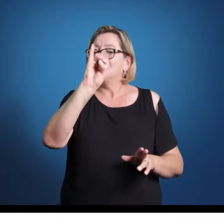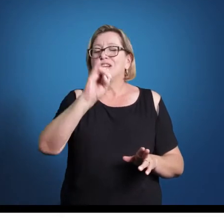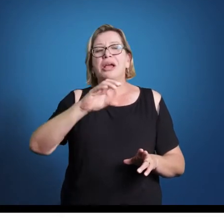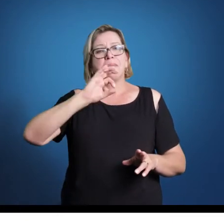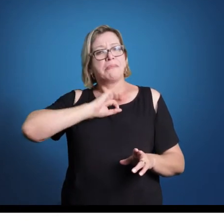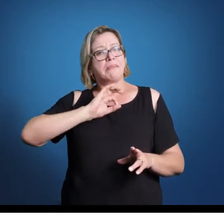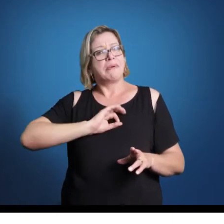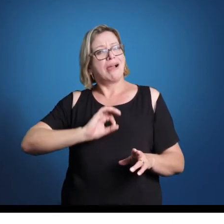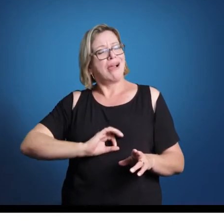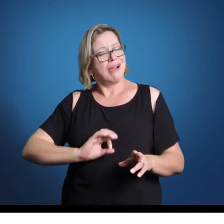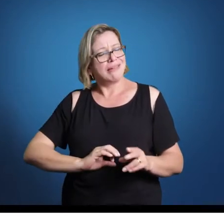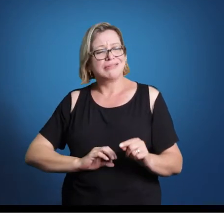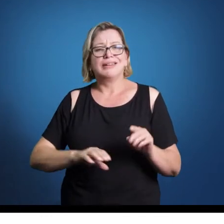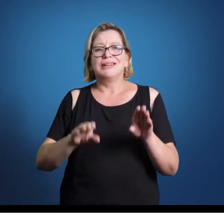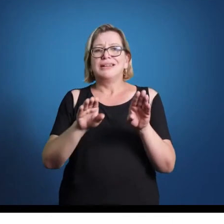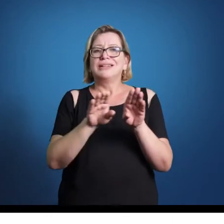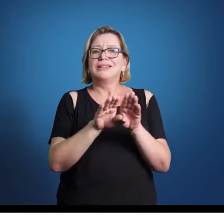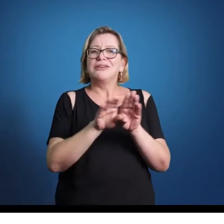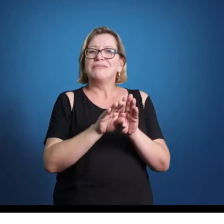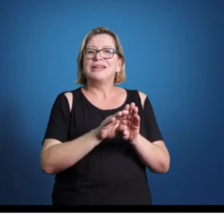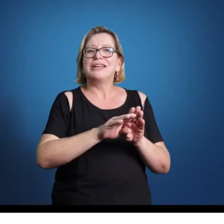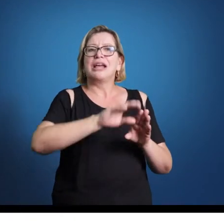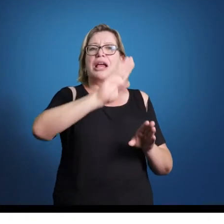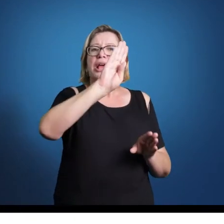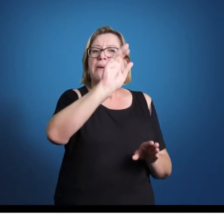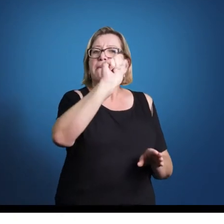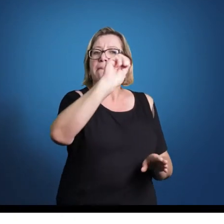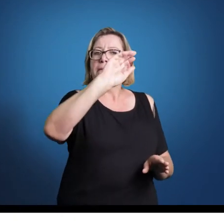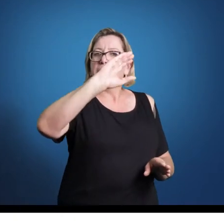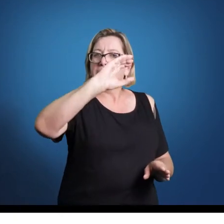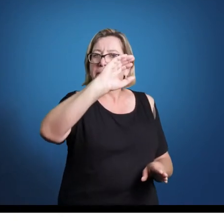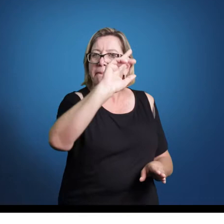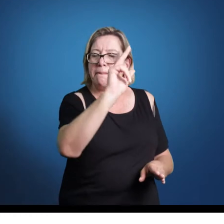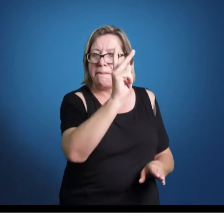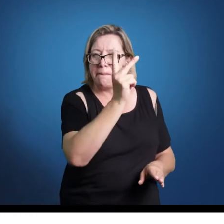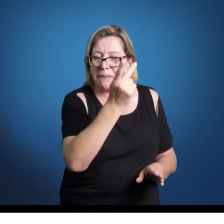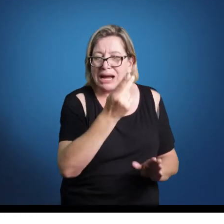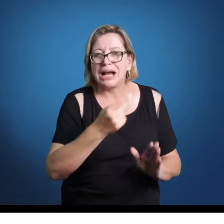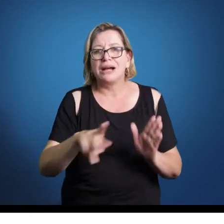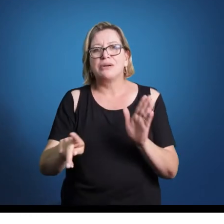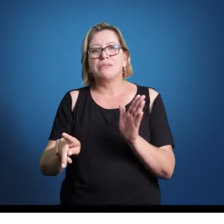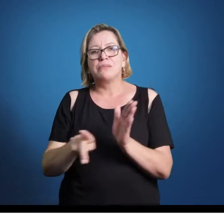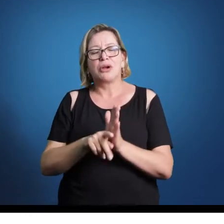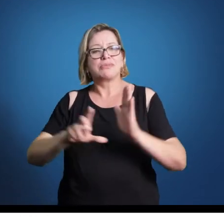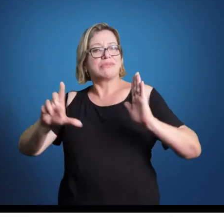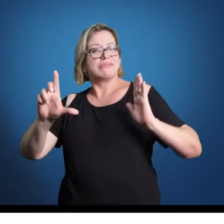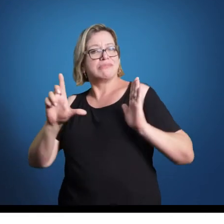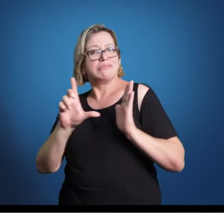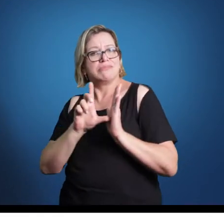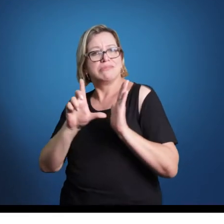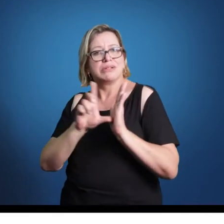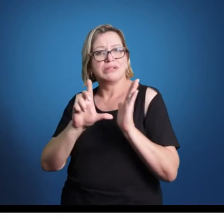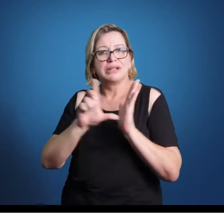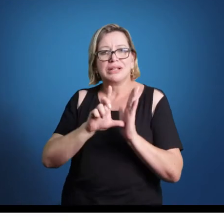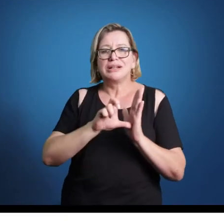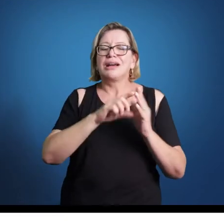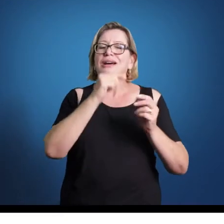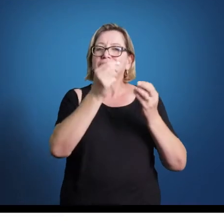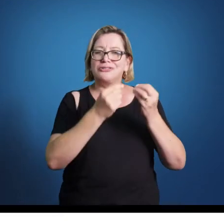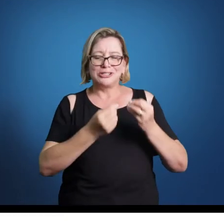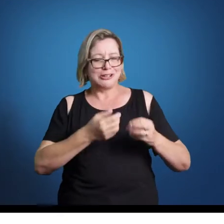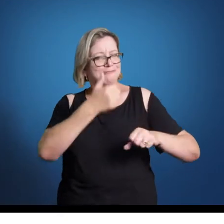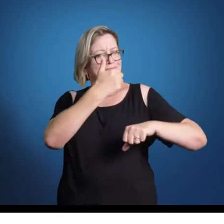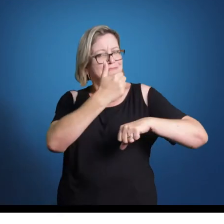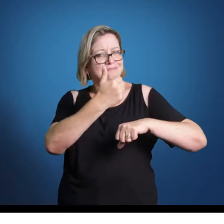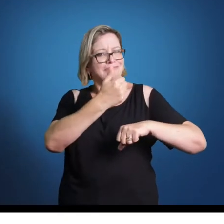chefe de capela na tradição luterana, lá na Saxônia, onde hoje é a Alemanha. Há muitos compositores